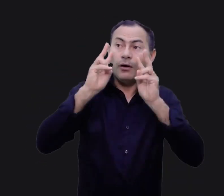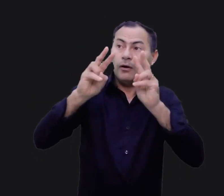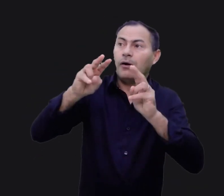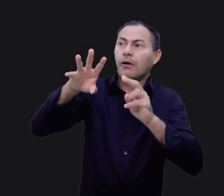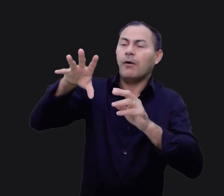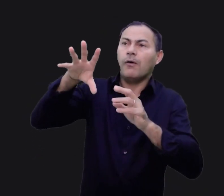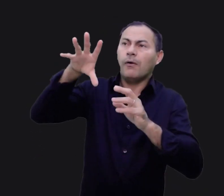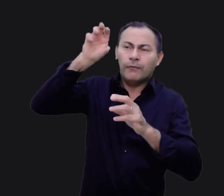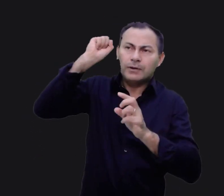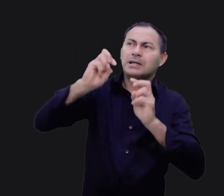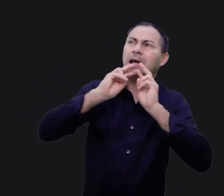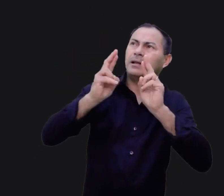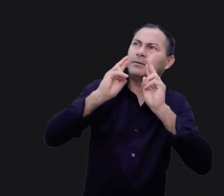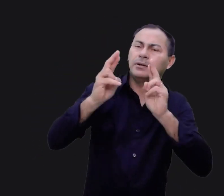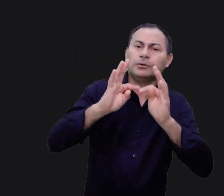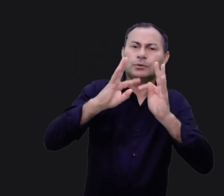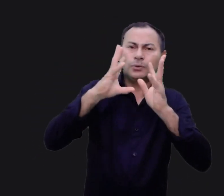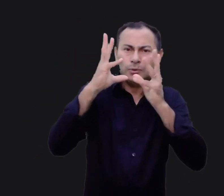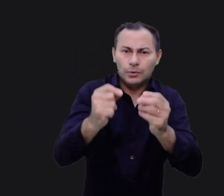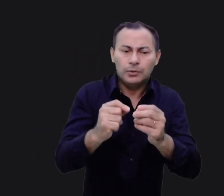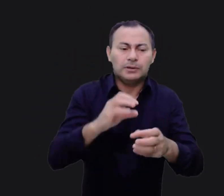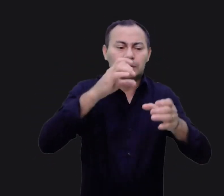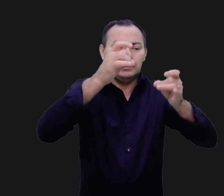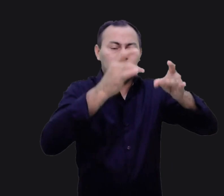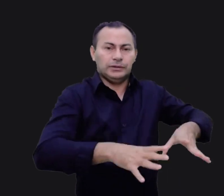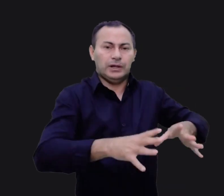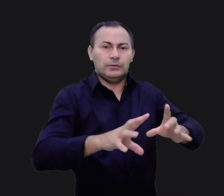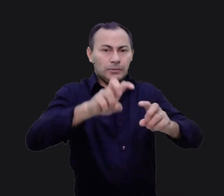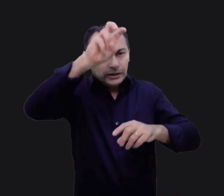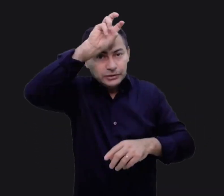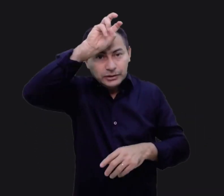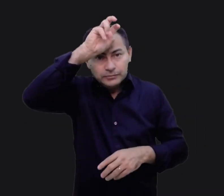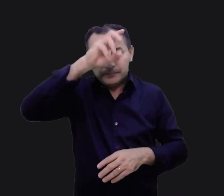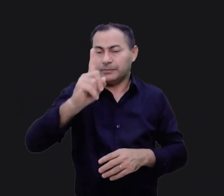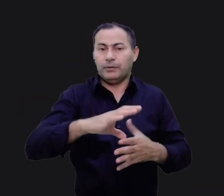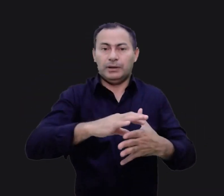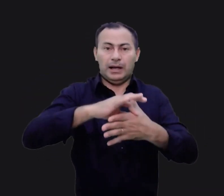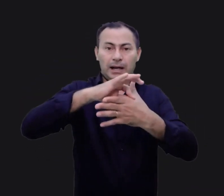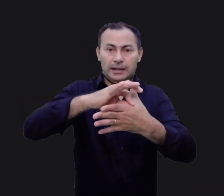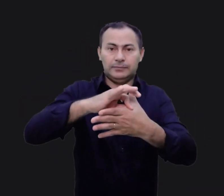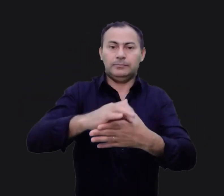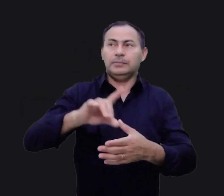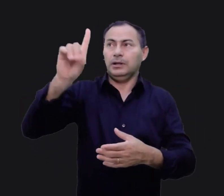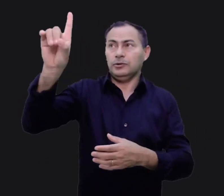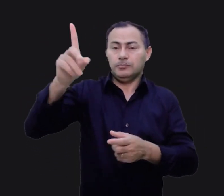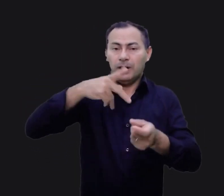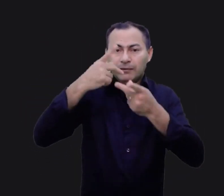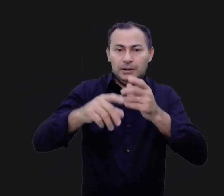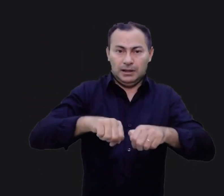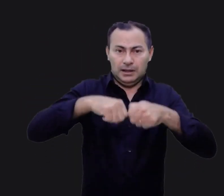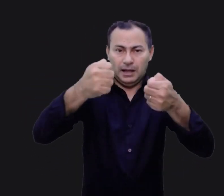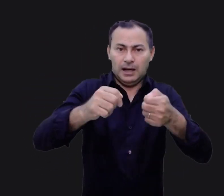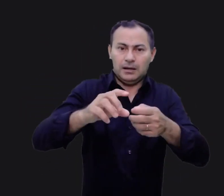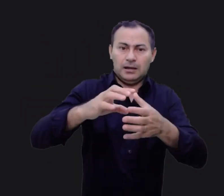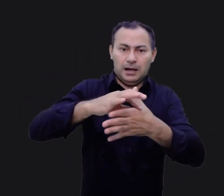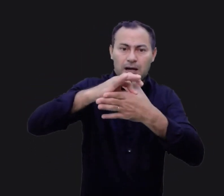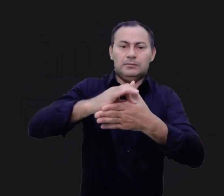ouviu seus lamentos por causa de tudo que deixaram no Egito. Aí está a questão. Não era carne. Deus disse que lhes dará carne até que